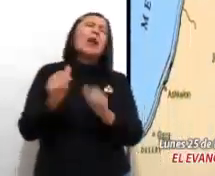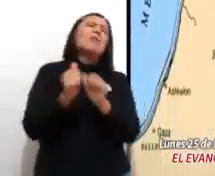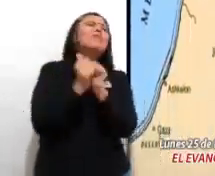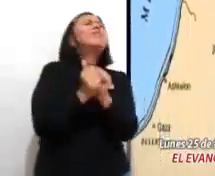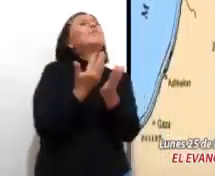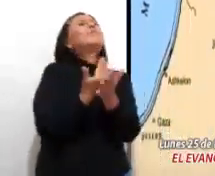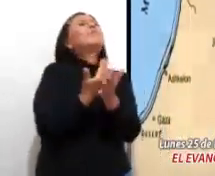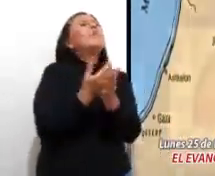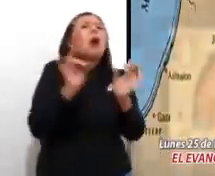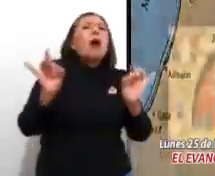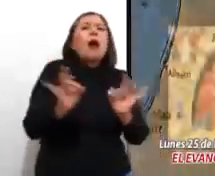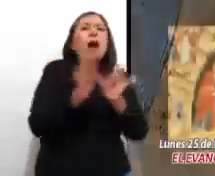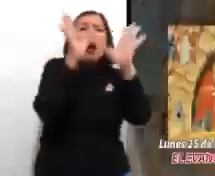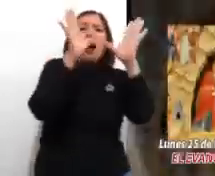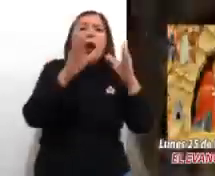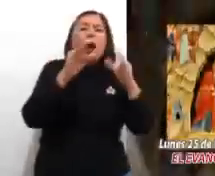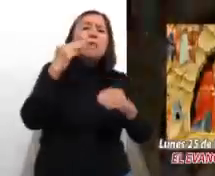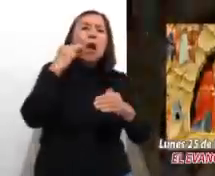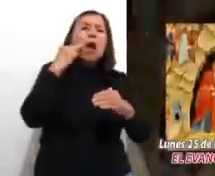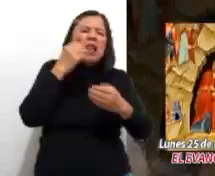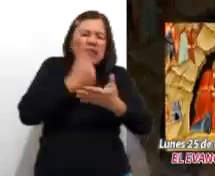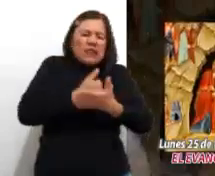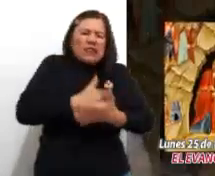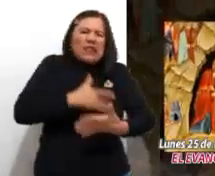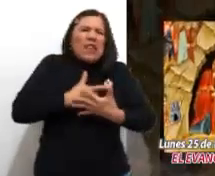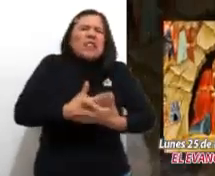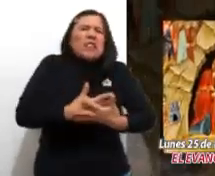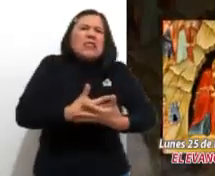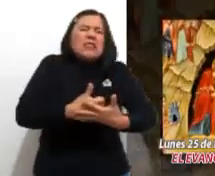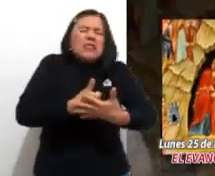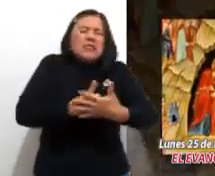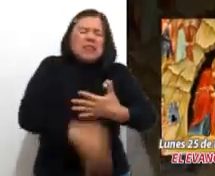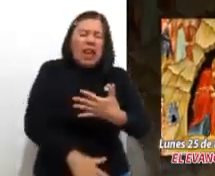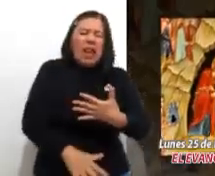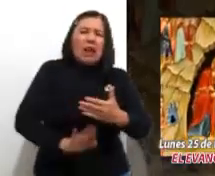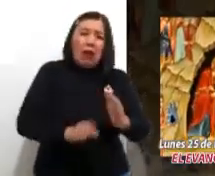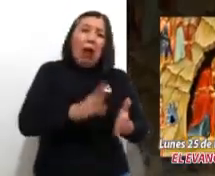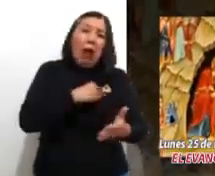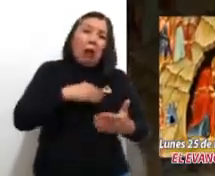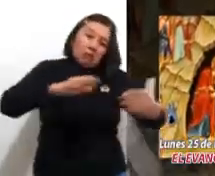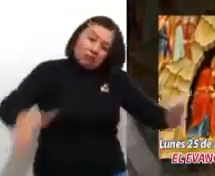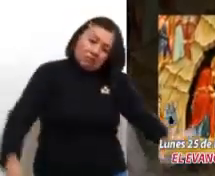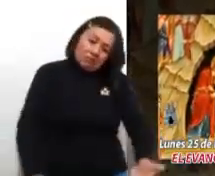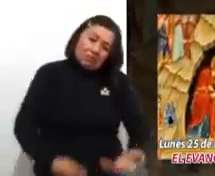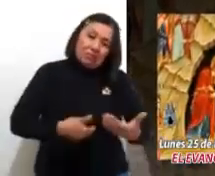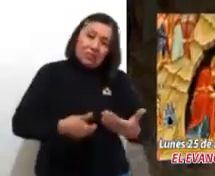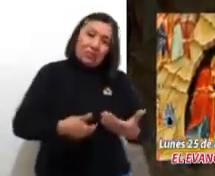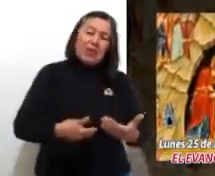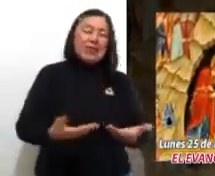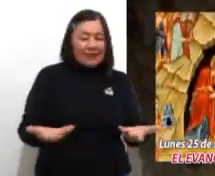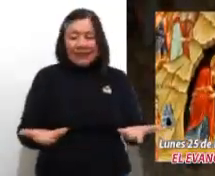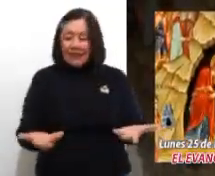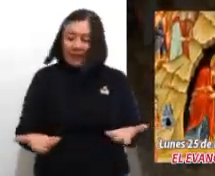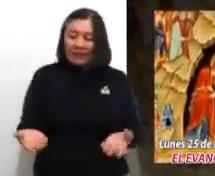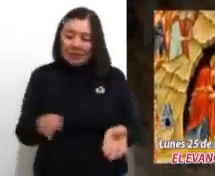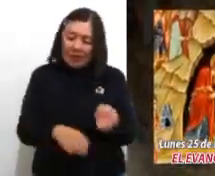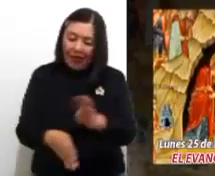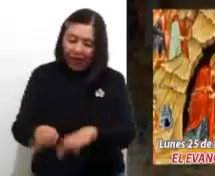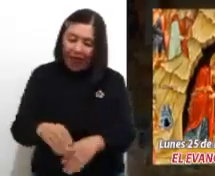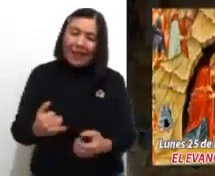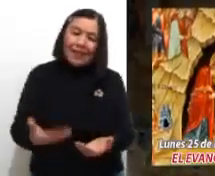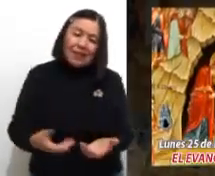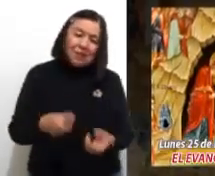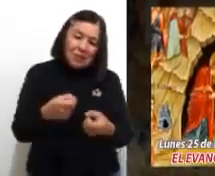Mientras estaban ahí, le llegó a María el tiempo de dar a luz y tuvo a su hijo primogénito. Lo envolvía en